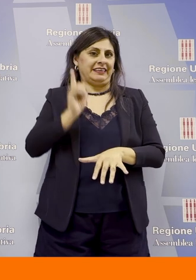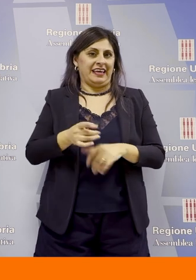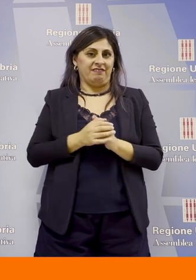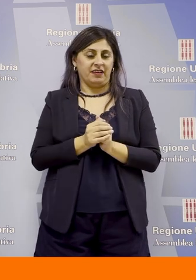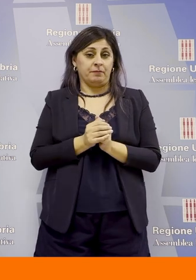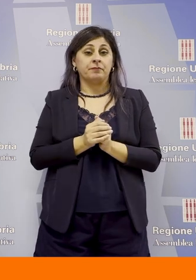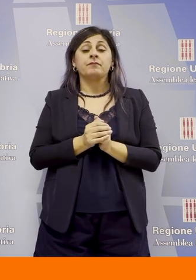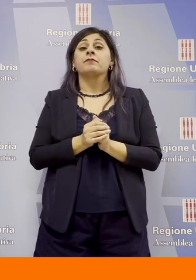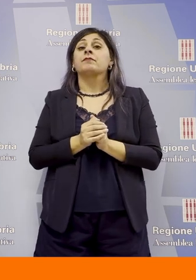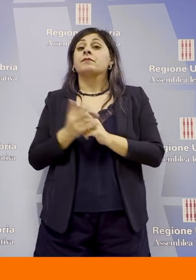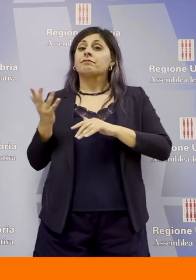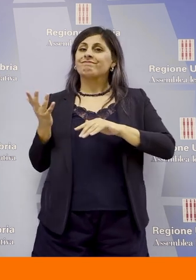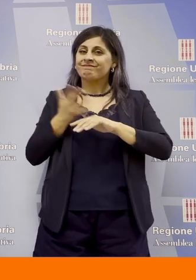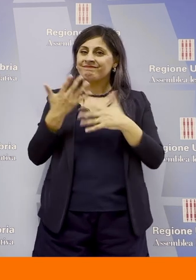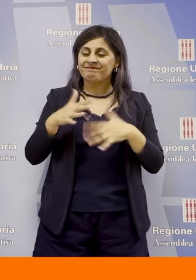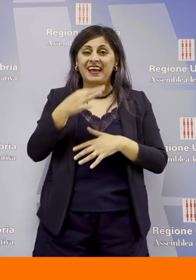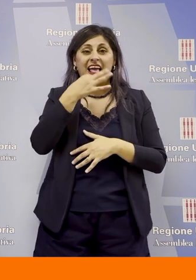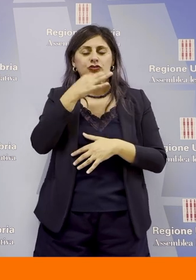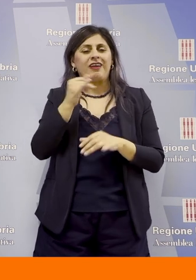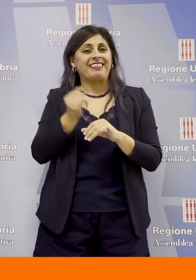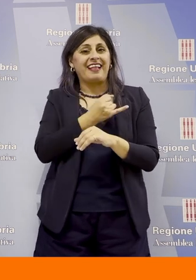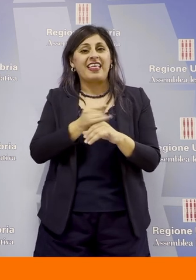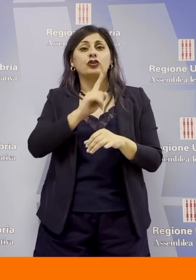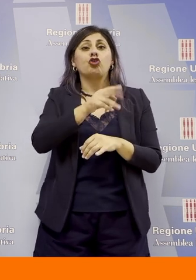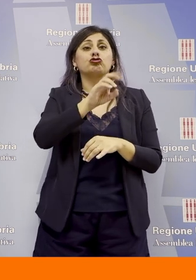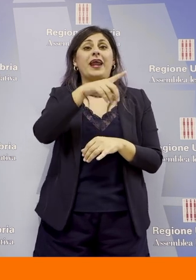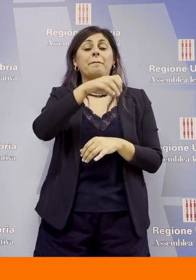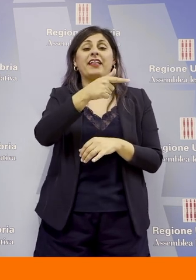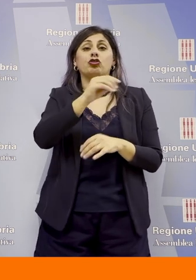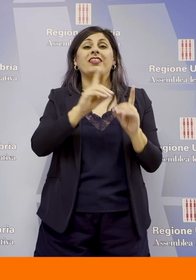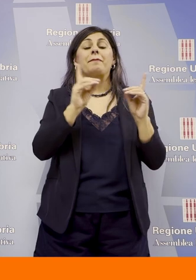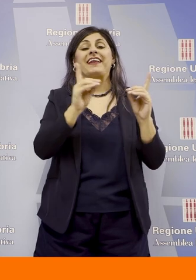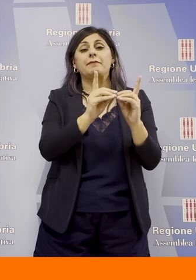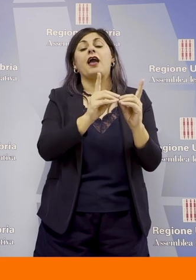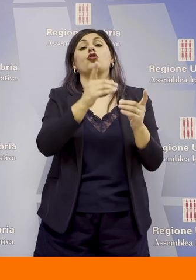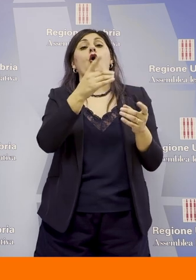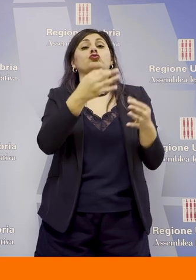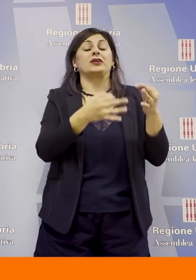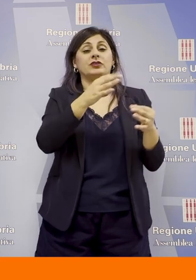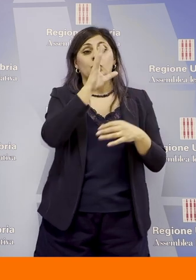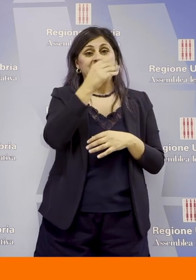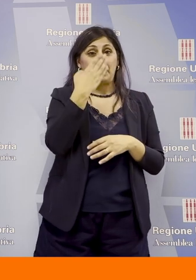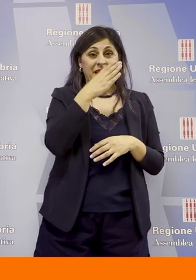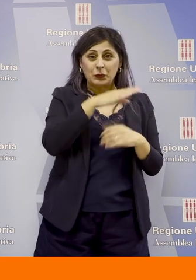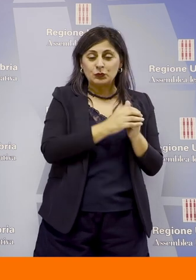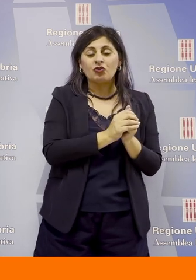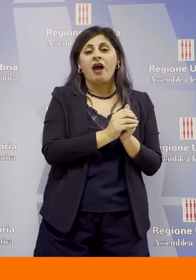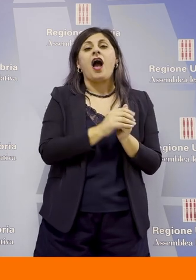intervenuti con dettagliate relazioni Giorgio Repetto del Dipartimento di Giurisprudenza dell'Università di Perugia Luca